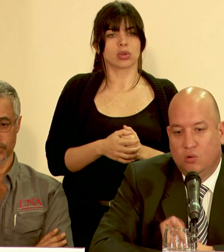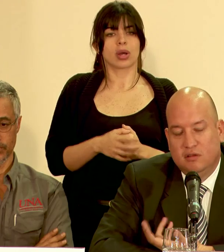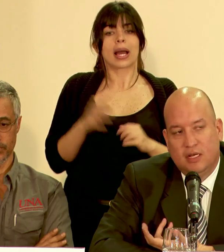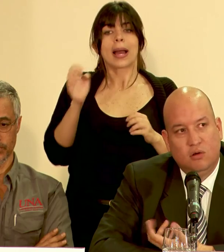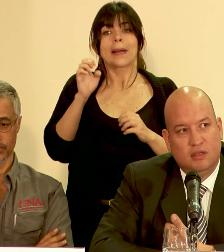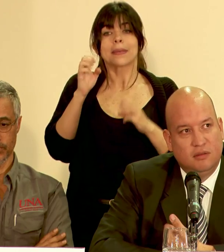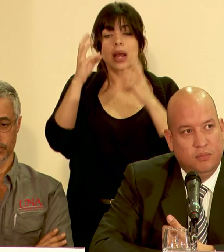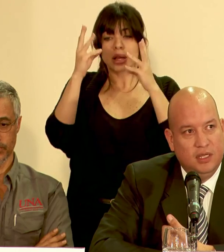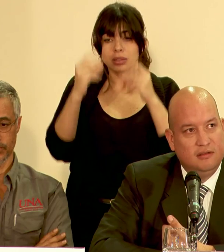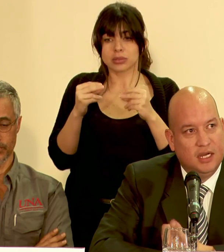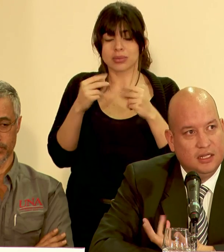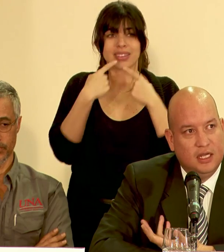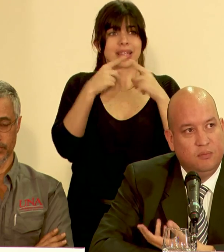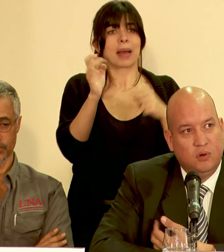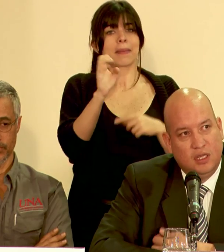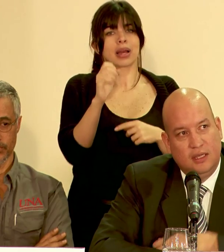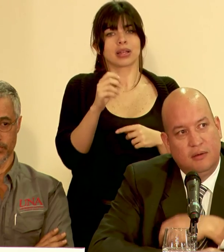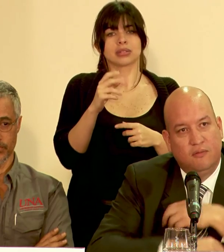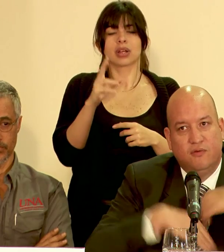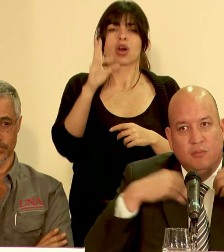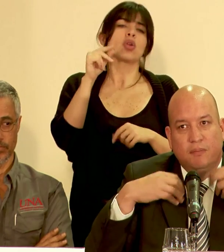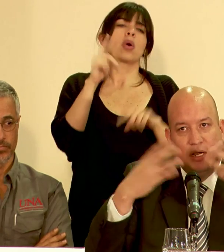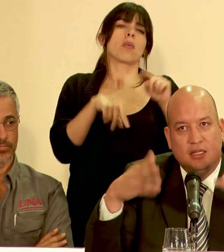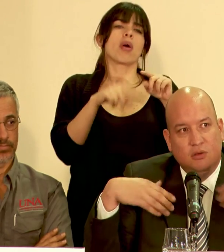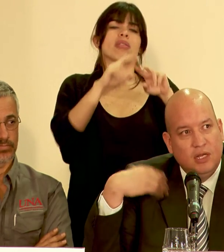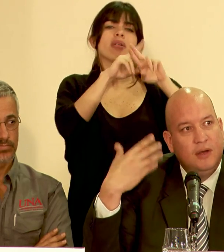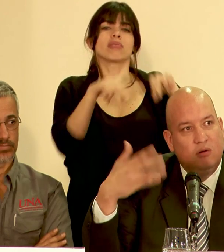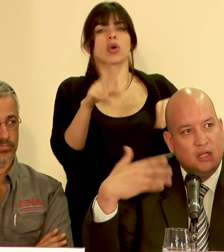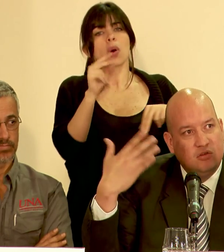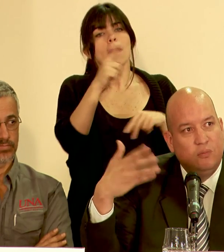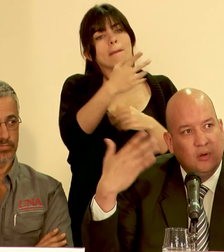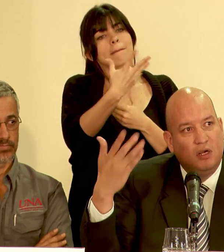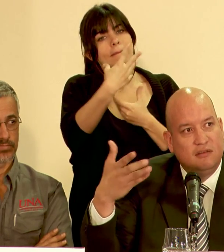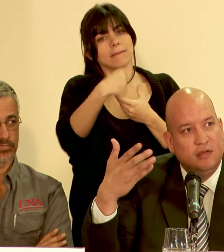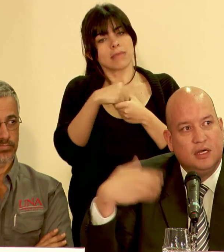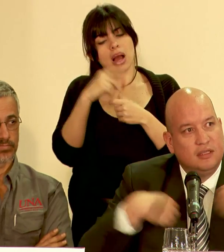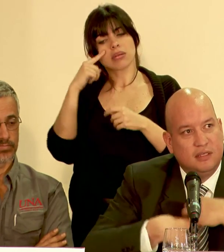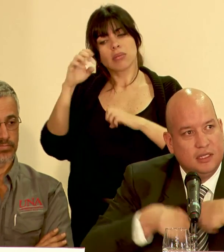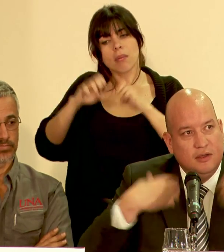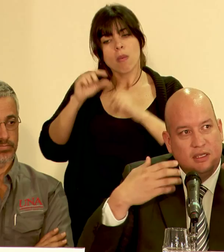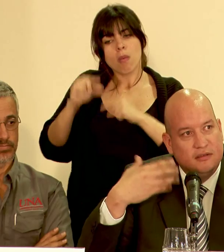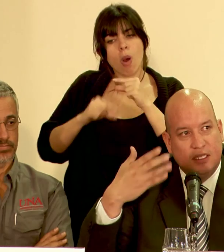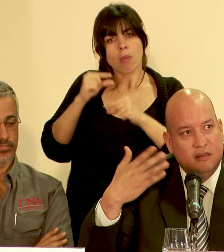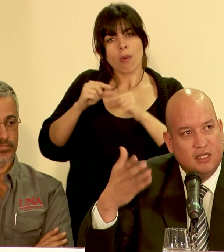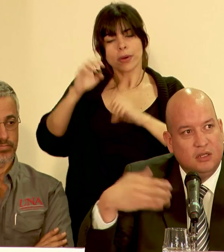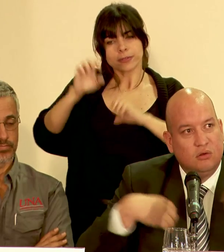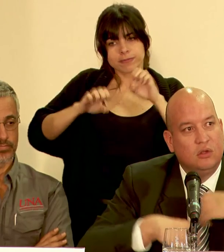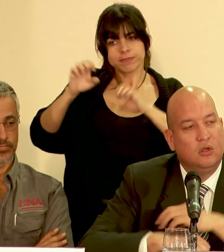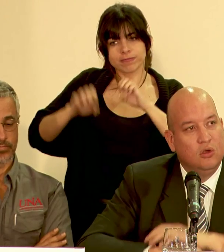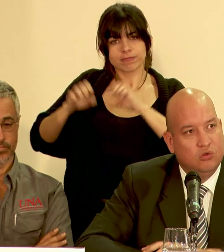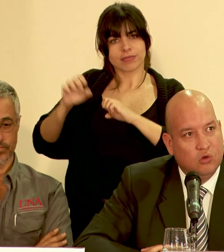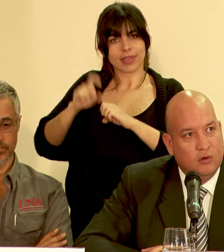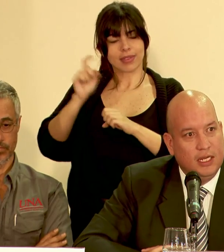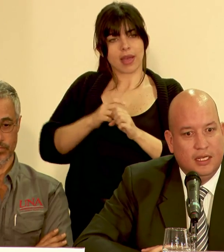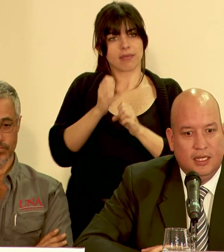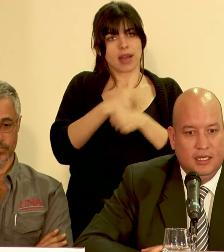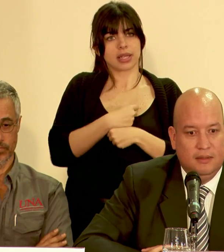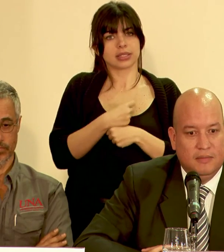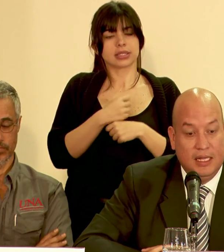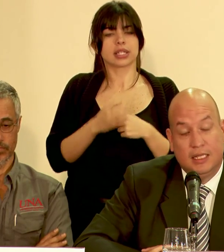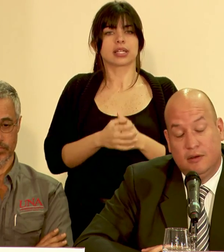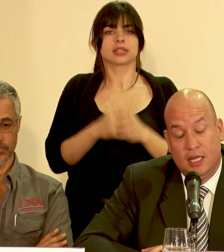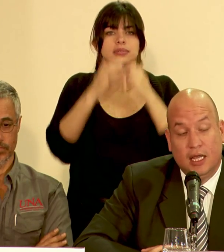emergencia no es algo que se puede descartar porque forma parte de una valoración progresiva que se debe estar haciendo sobre